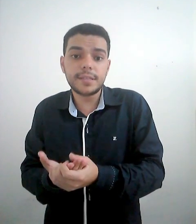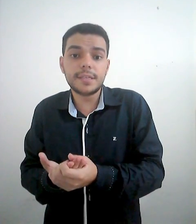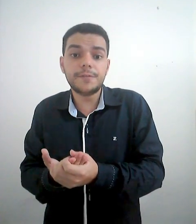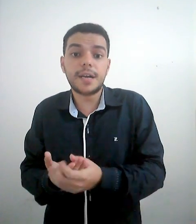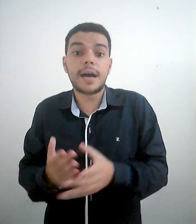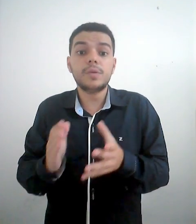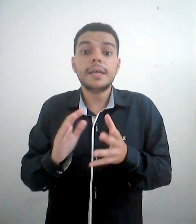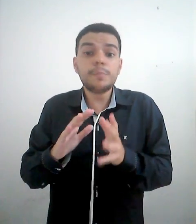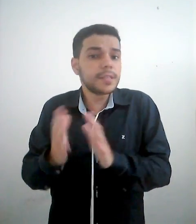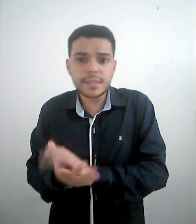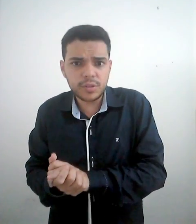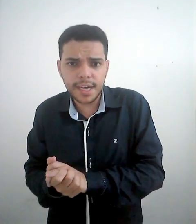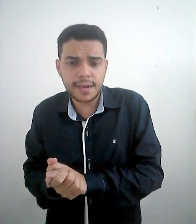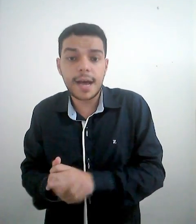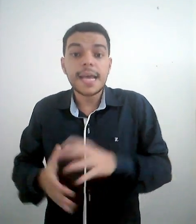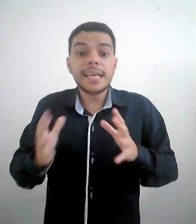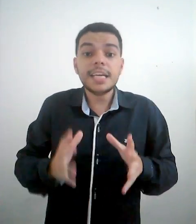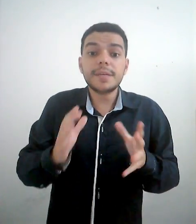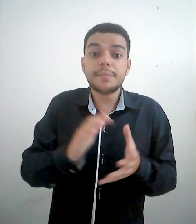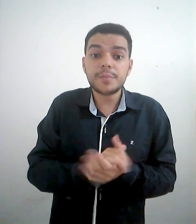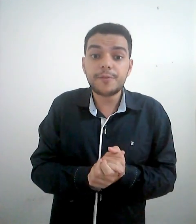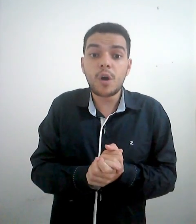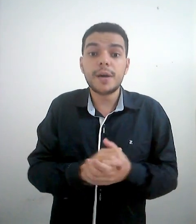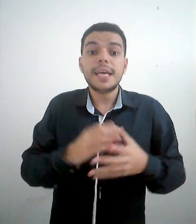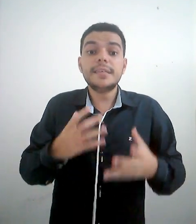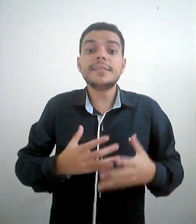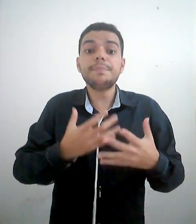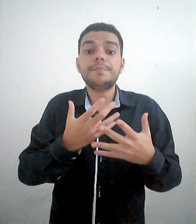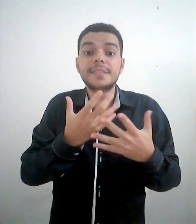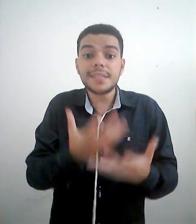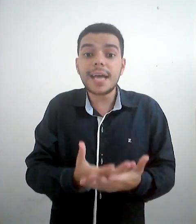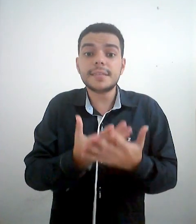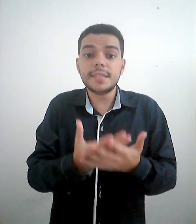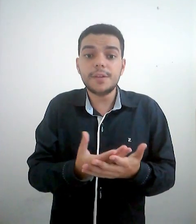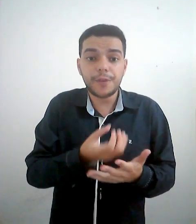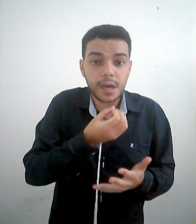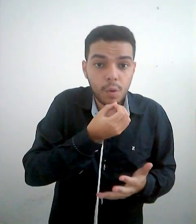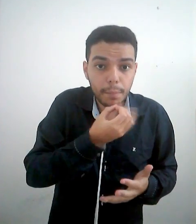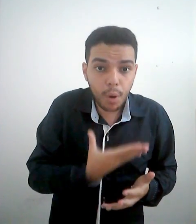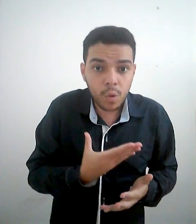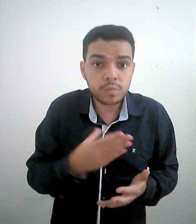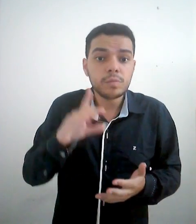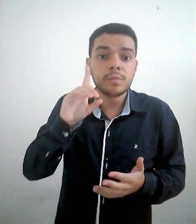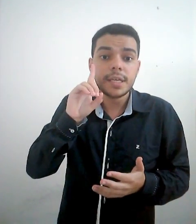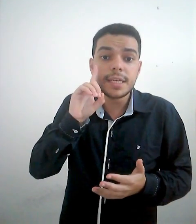esse significado. Não precisa só letrar. E em Libras da mesma forma. Existem sinais que significam bom e que